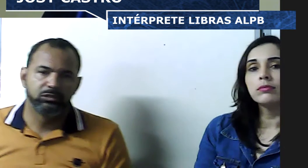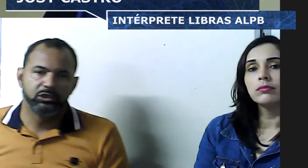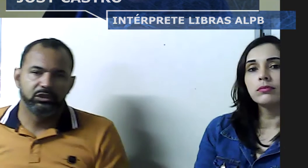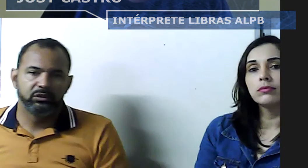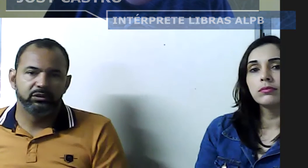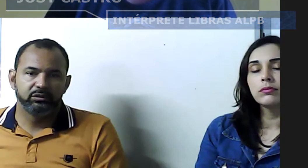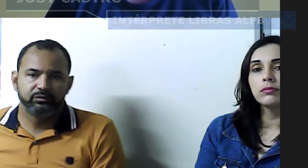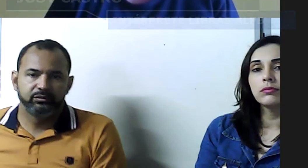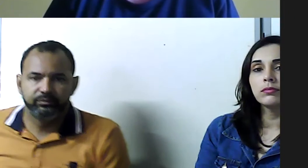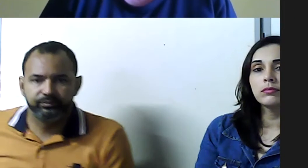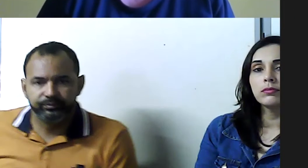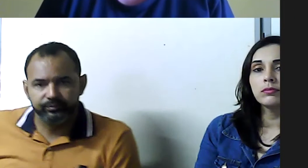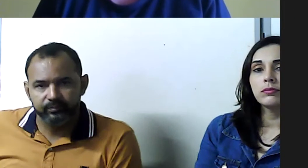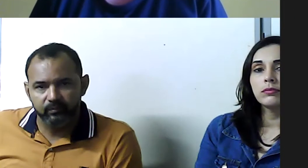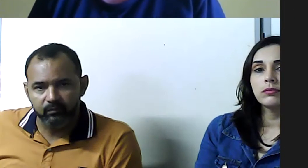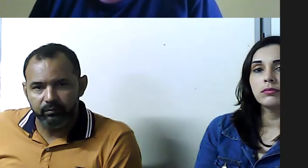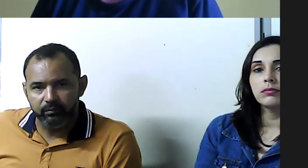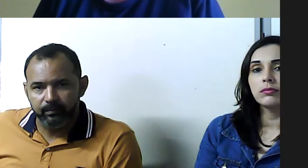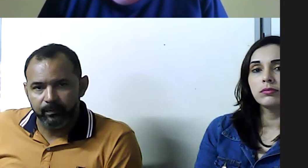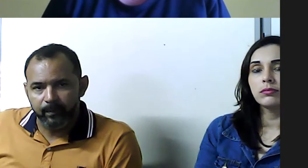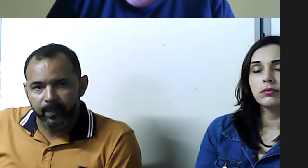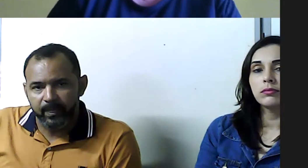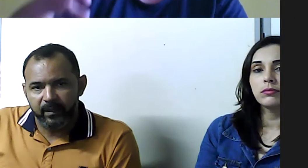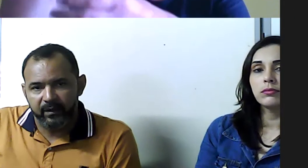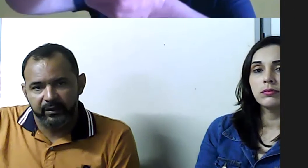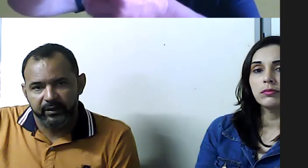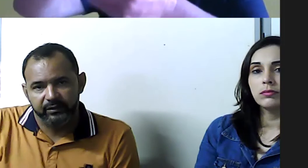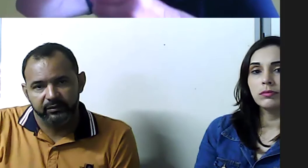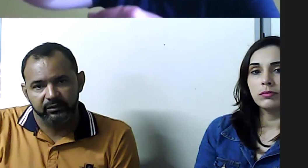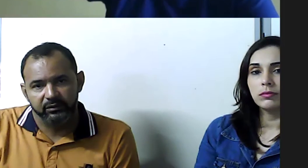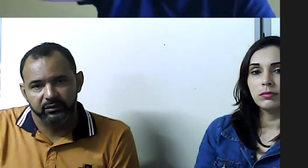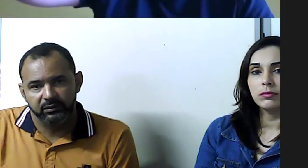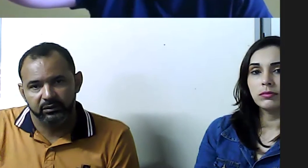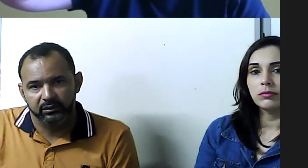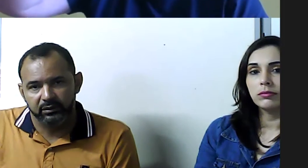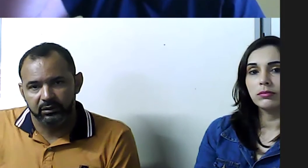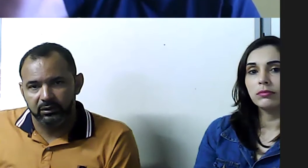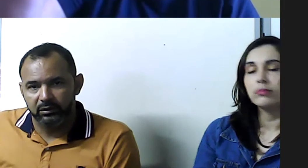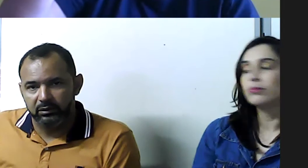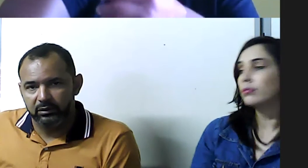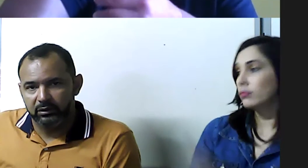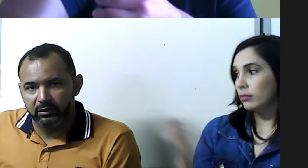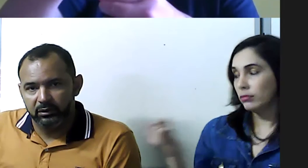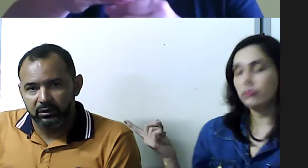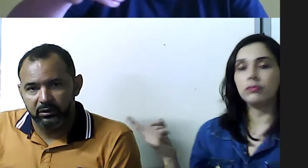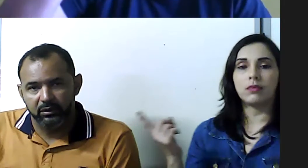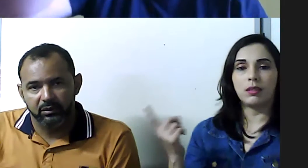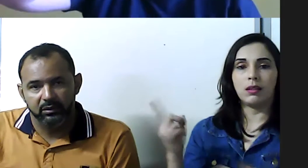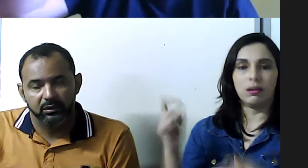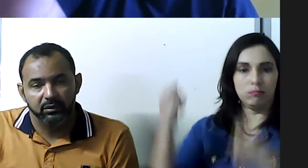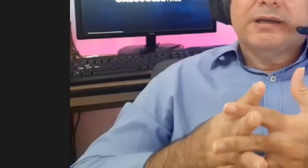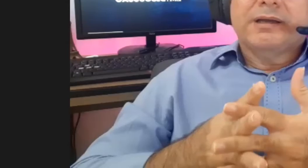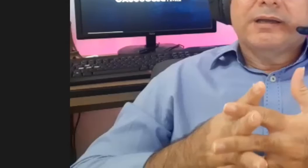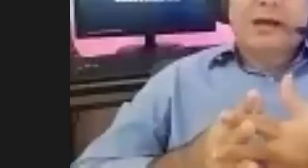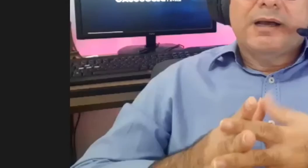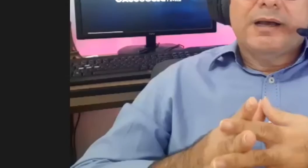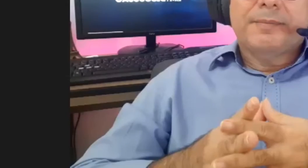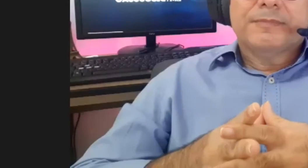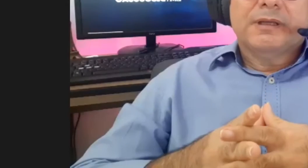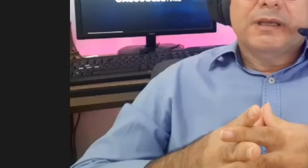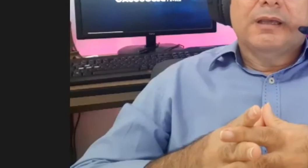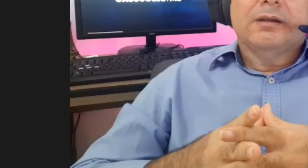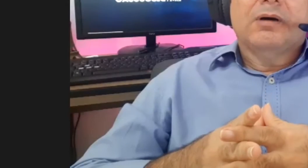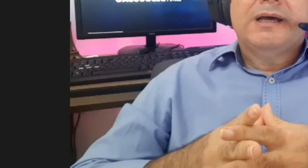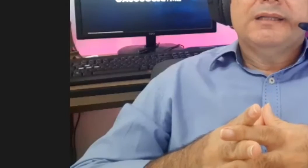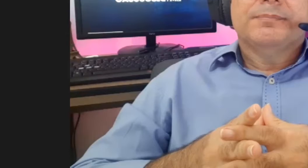através da prova também do Enem, ele tem condições de fazer vários cursos. Ok, eu queria perguntar à